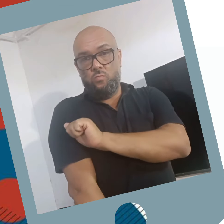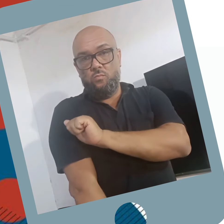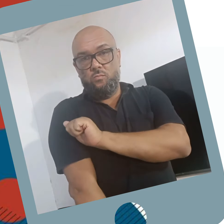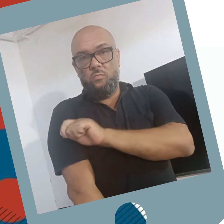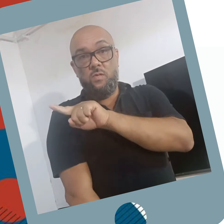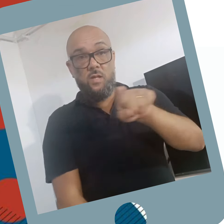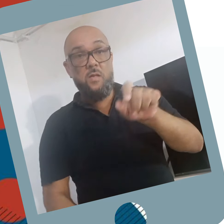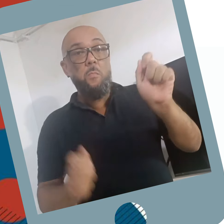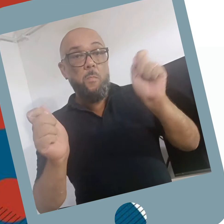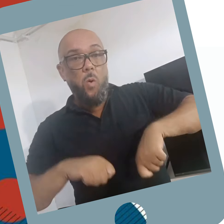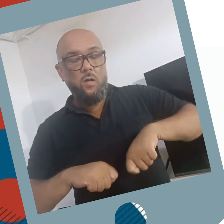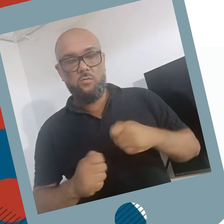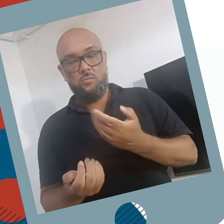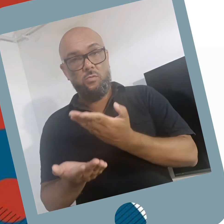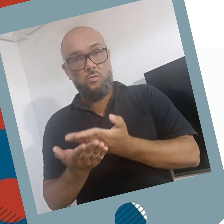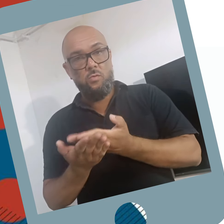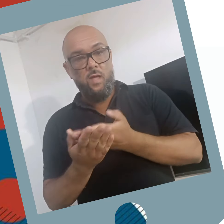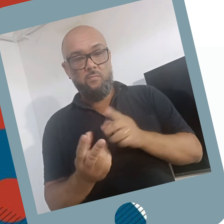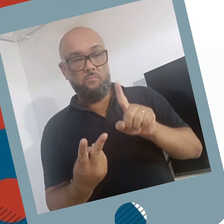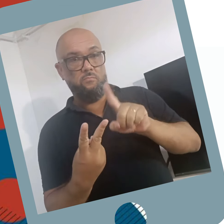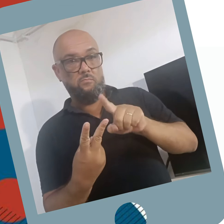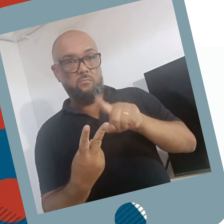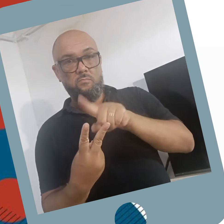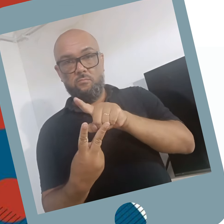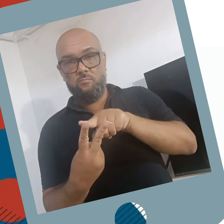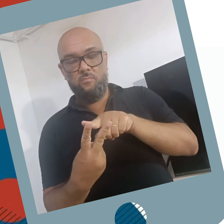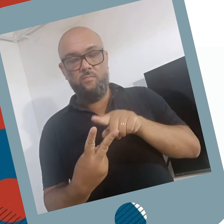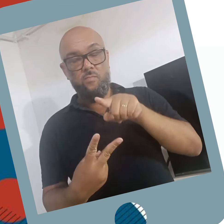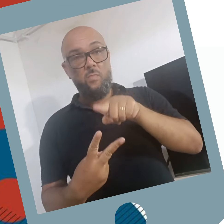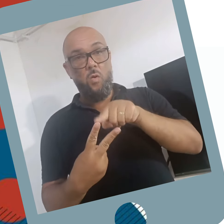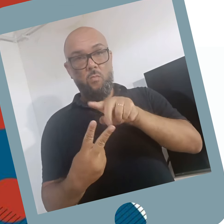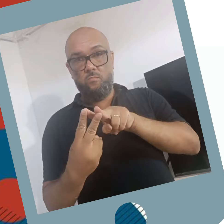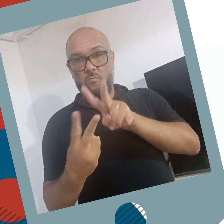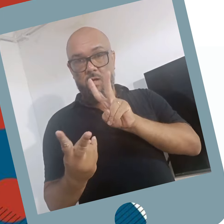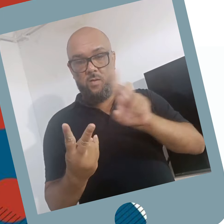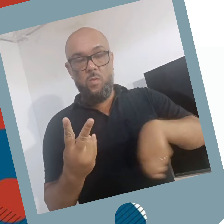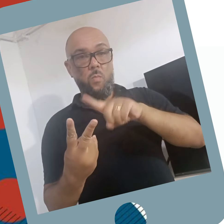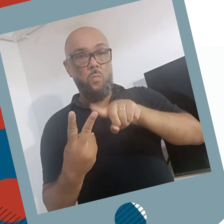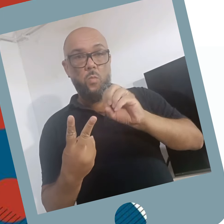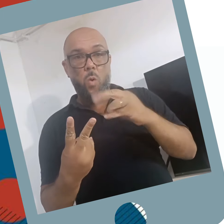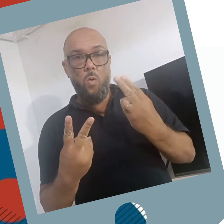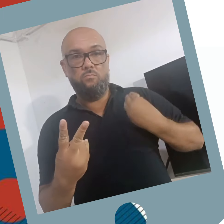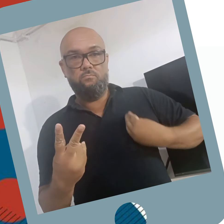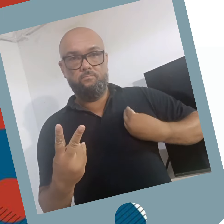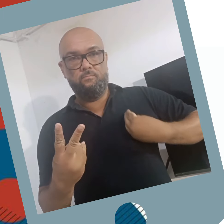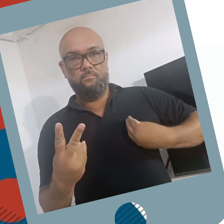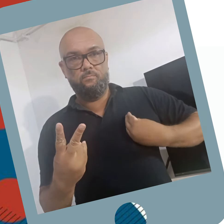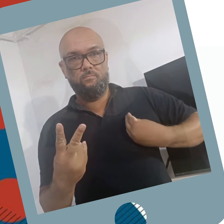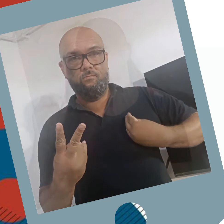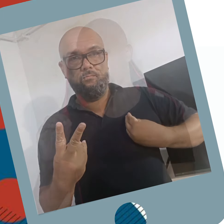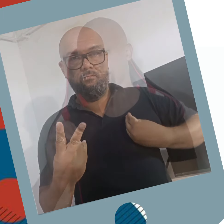O aluno pode escolher entre a modalidade de ensino online ou presencial.